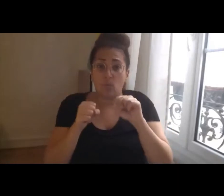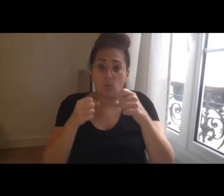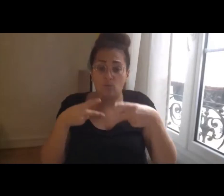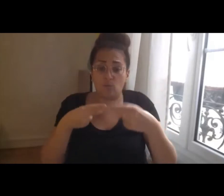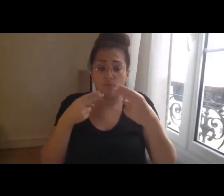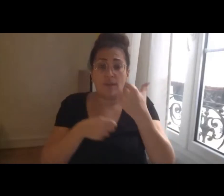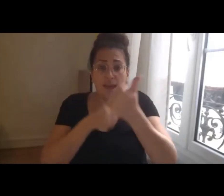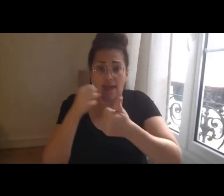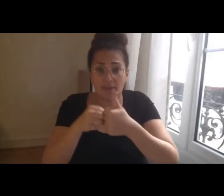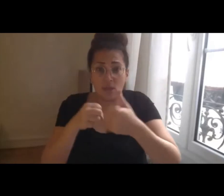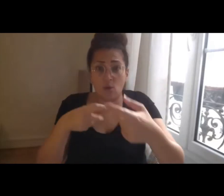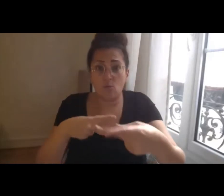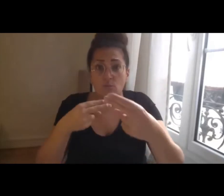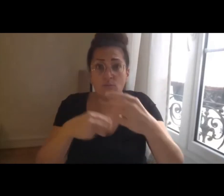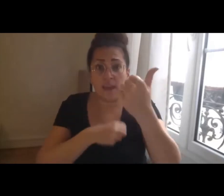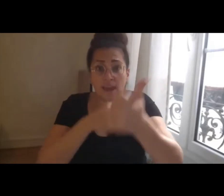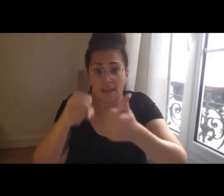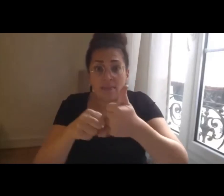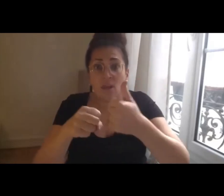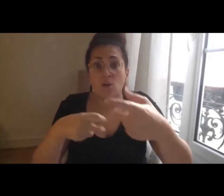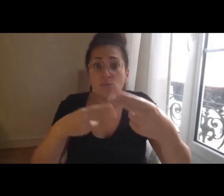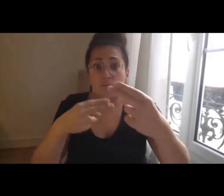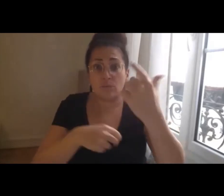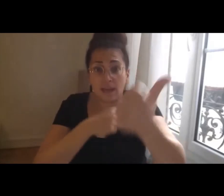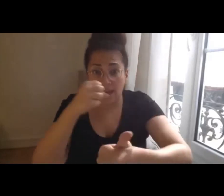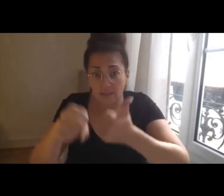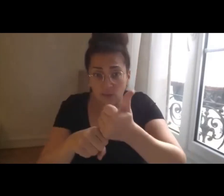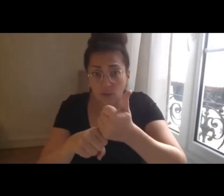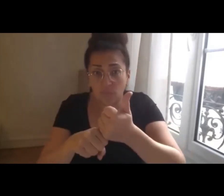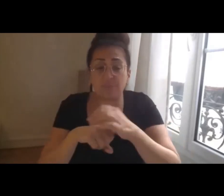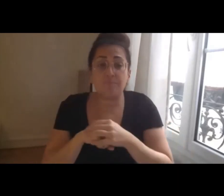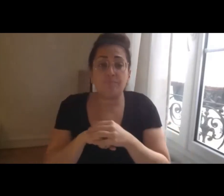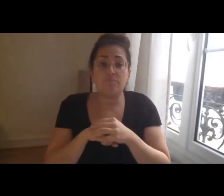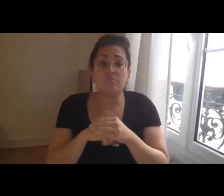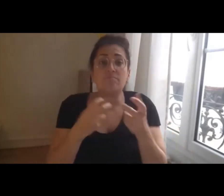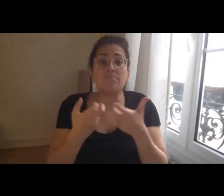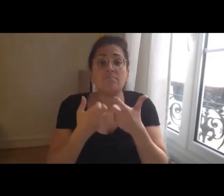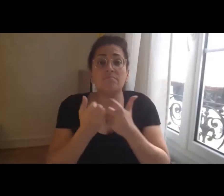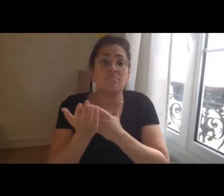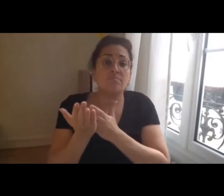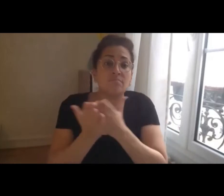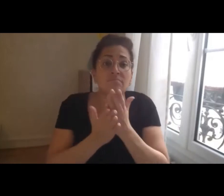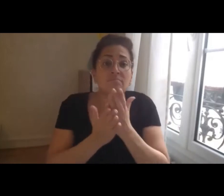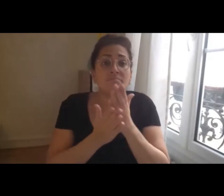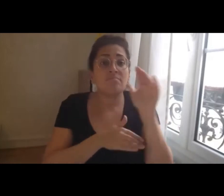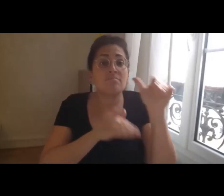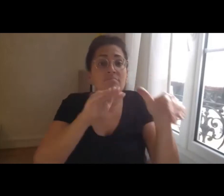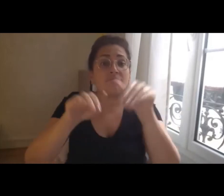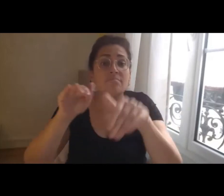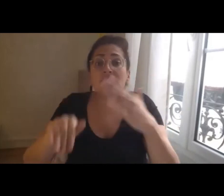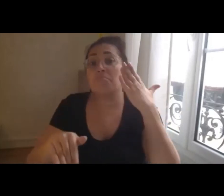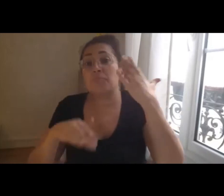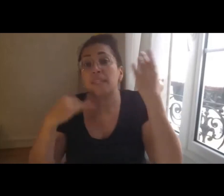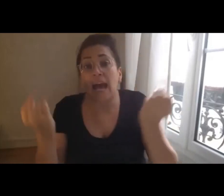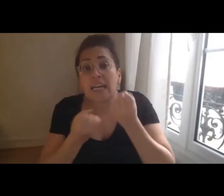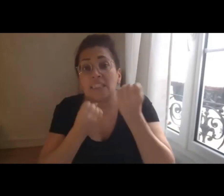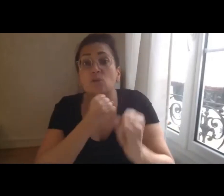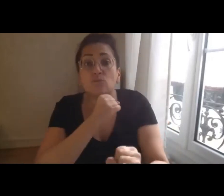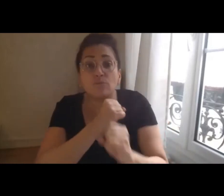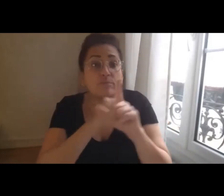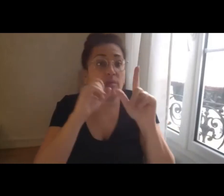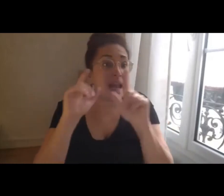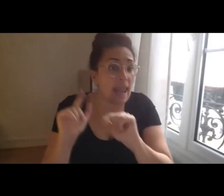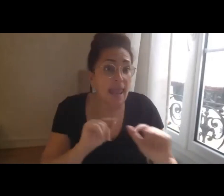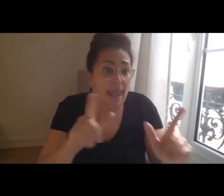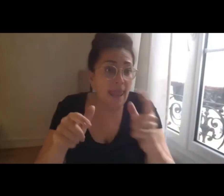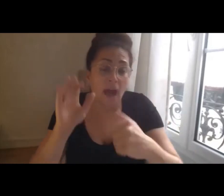précis à travers à la fois un appel à projet d'action innovante et donc cette année, cet